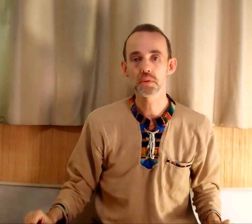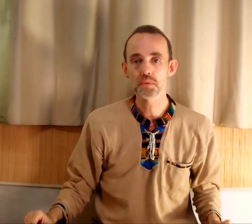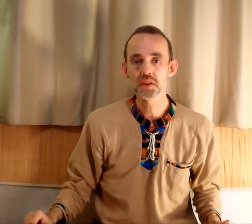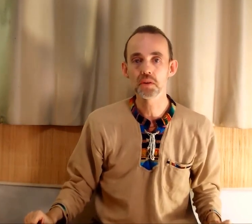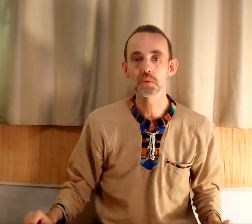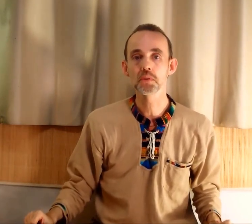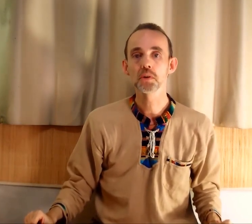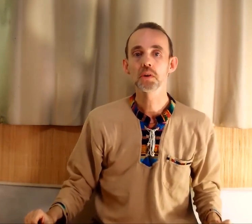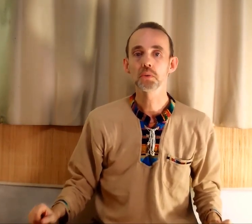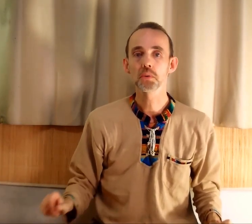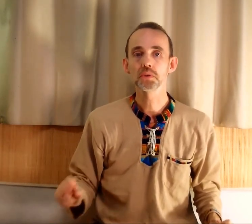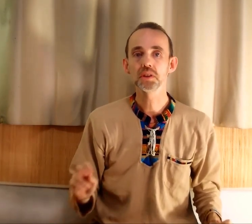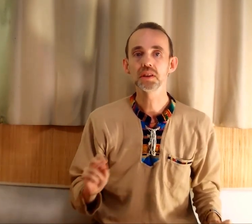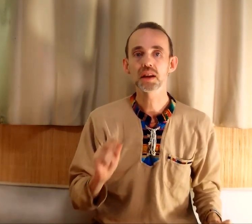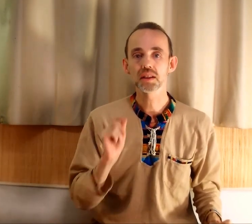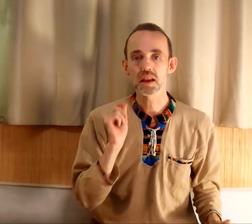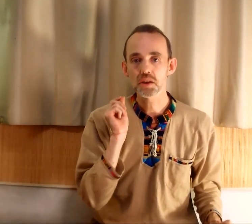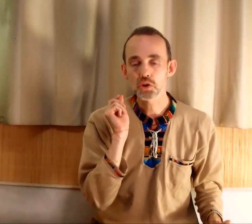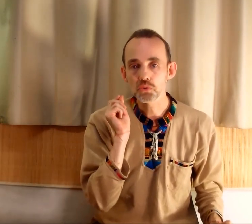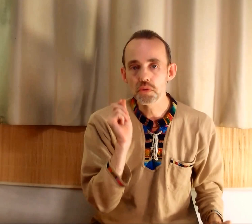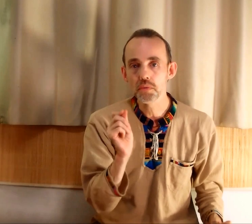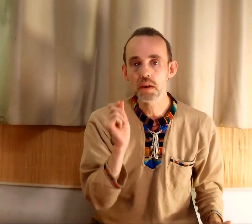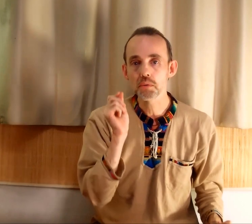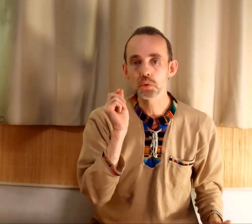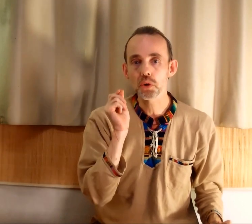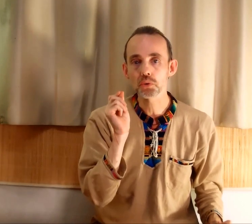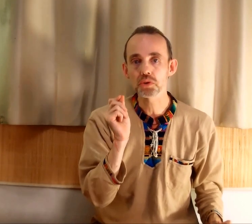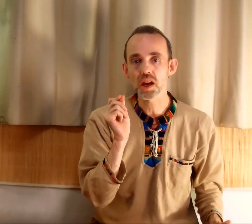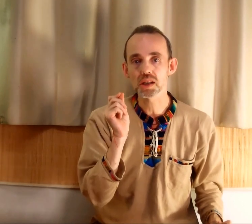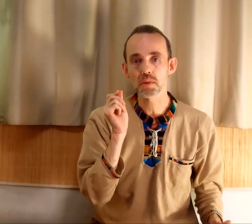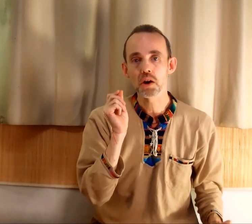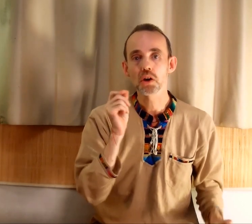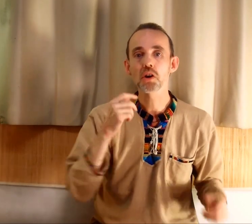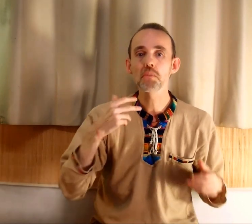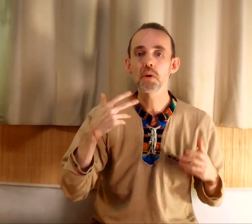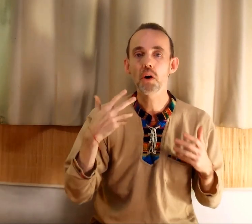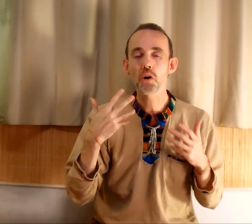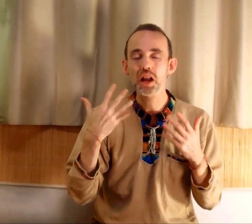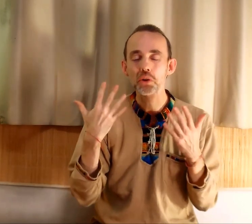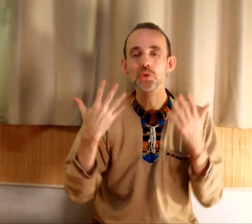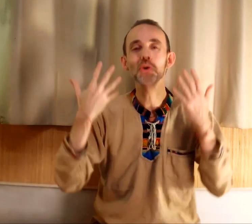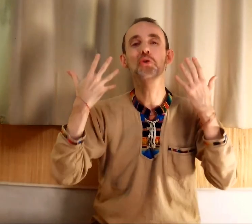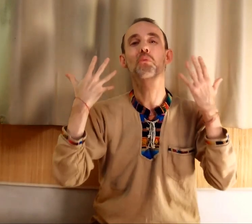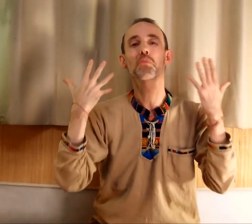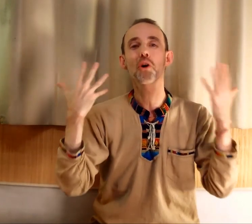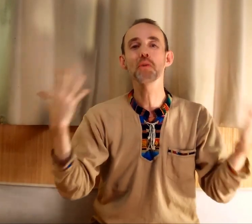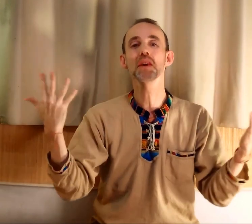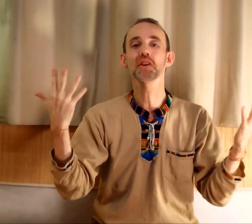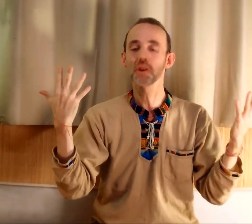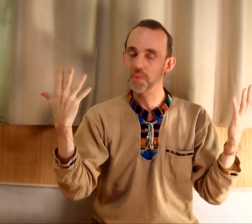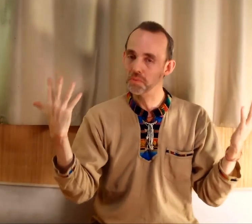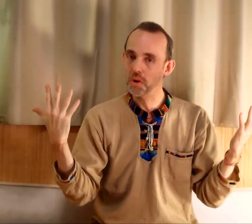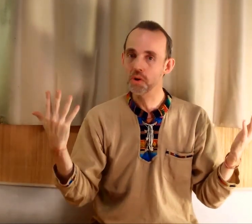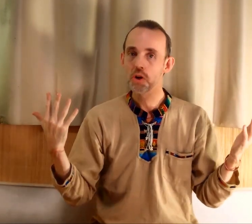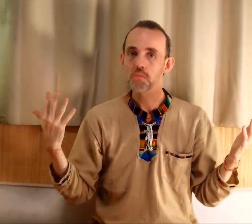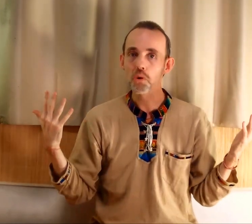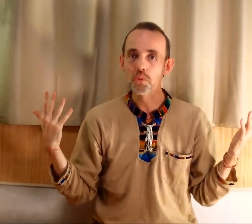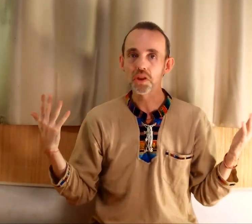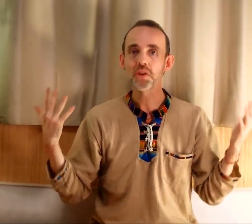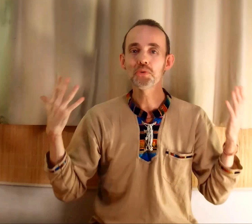vidéo dont le titre était « suivez votre enthousiasme » comme en quelque sorte premier commandement pour mener